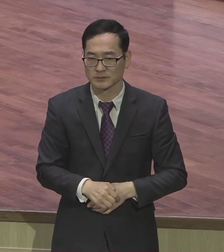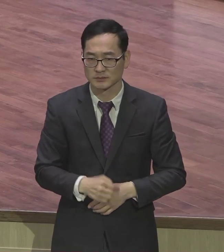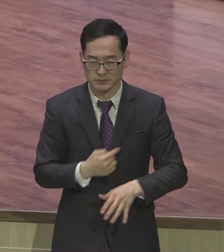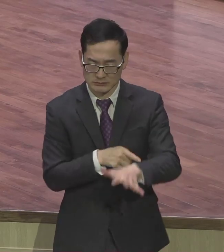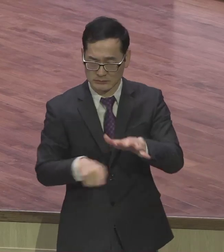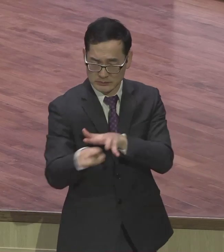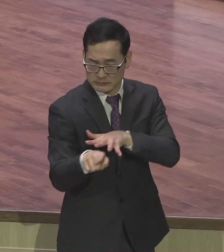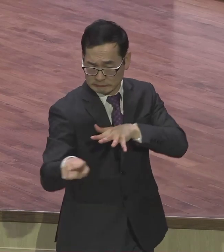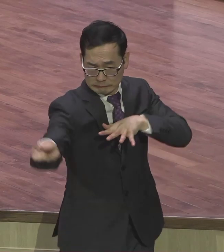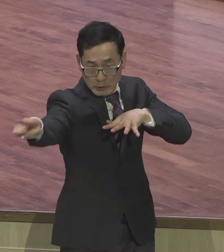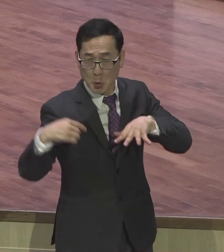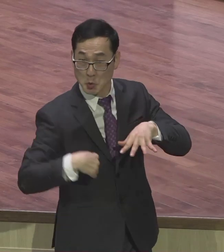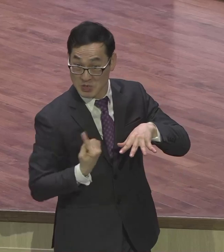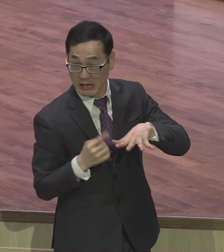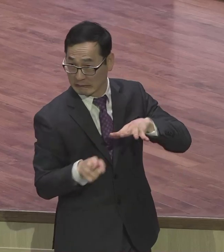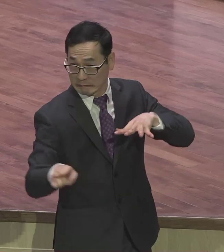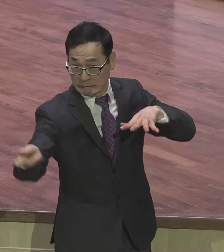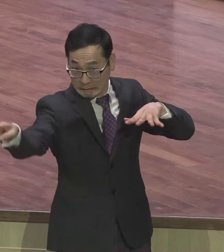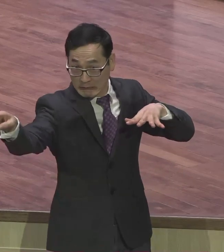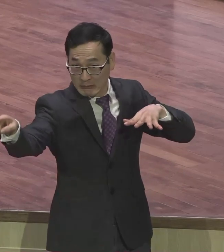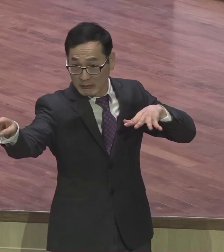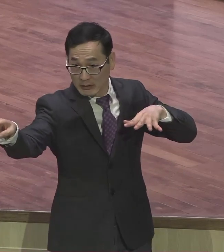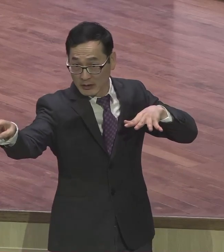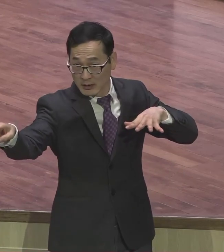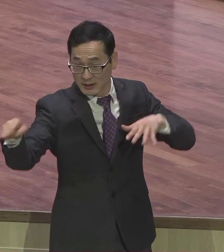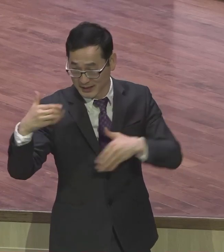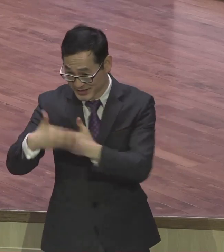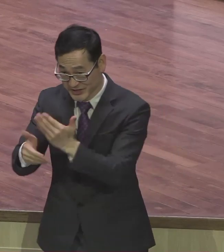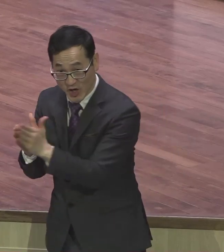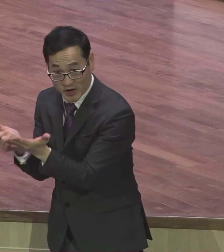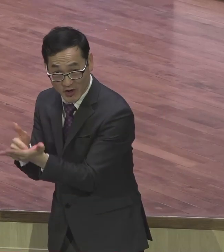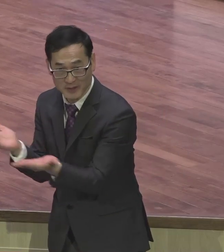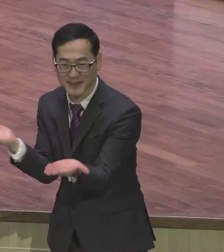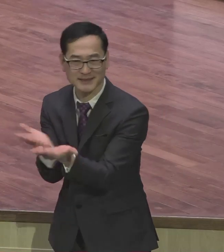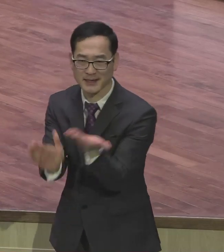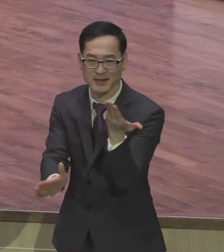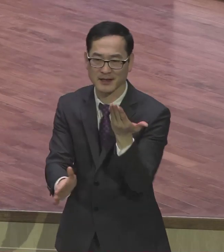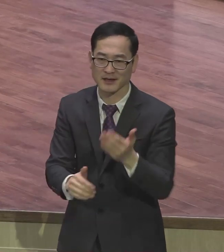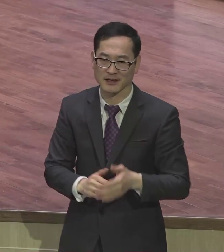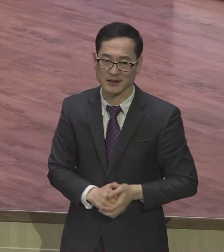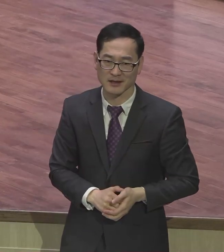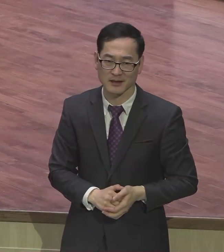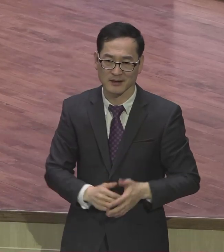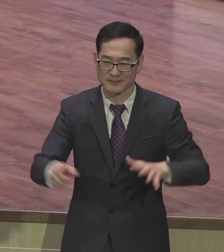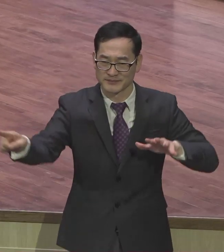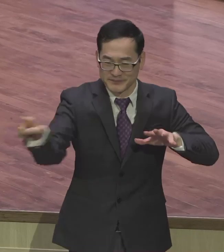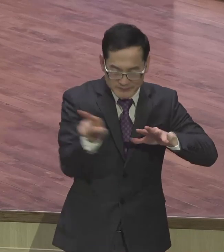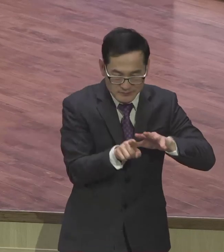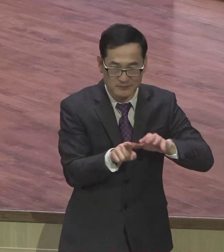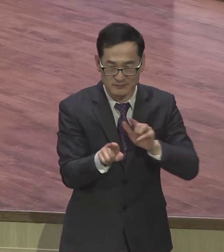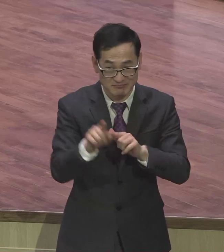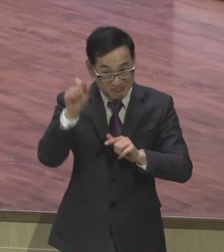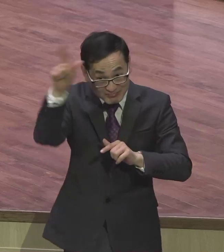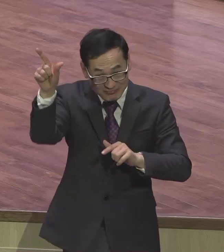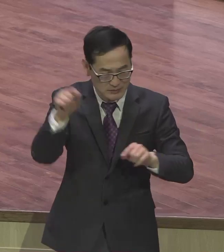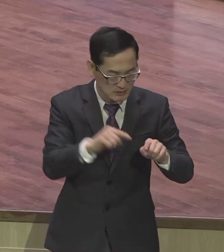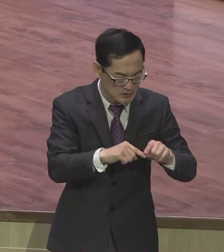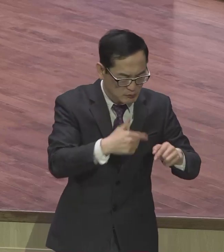그렇게 튀어나오는 그거는 성경적 아니 서로 다 아무리 서로 협력해서